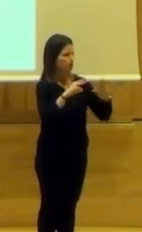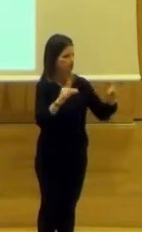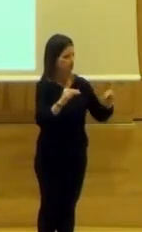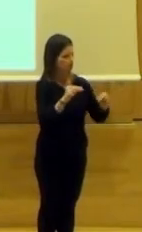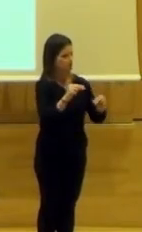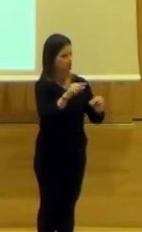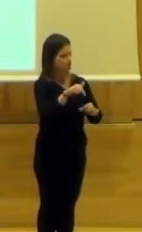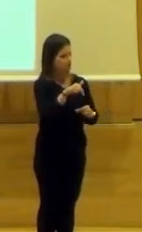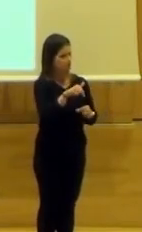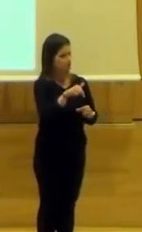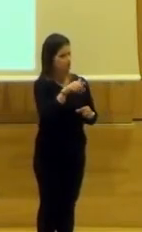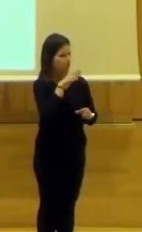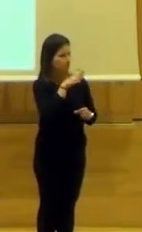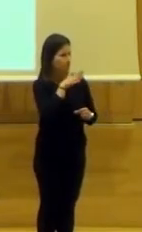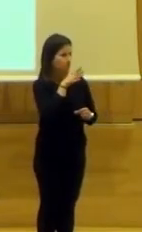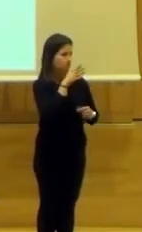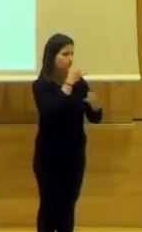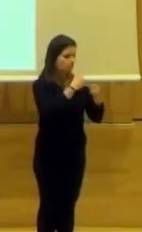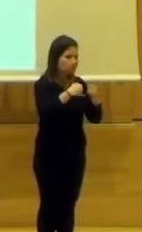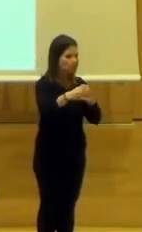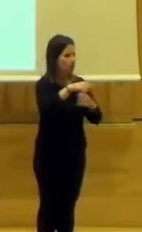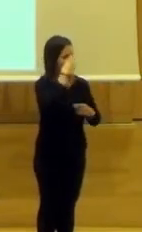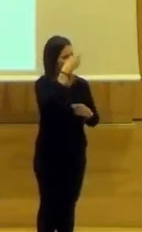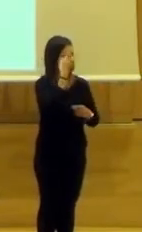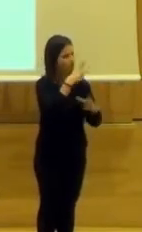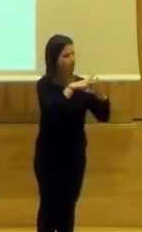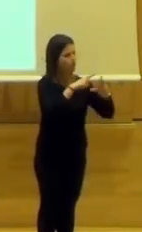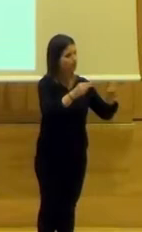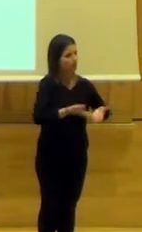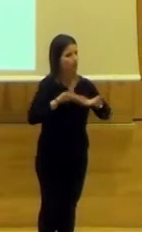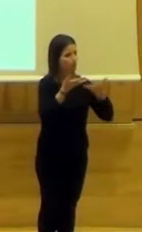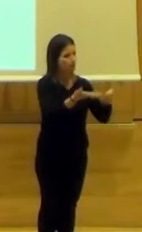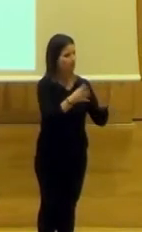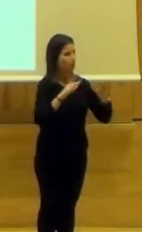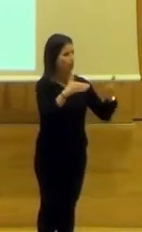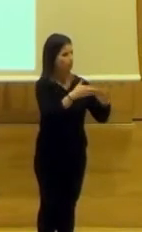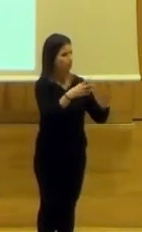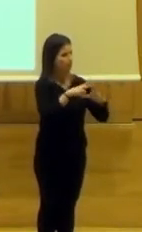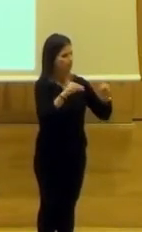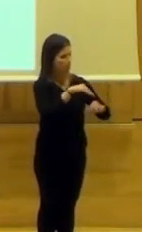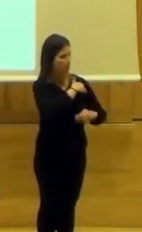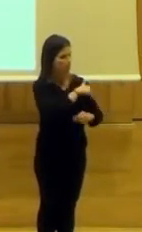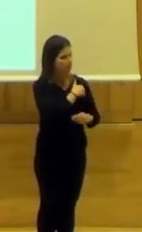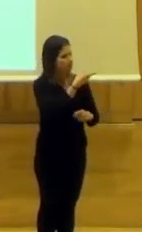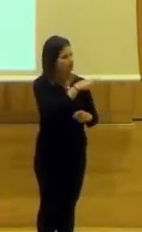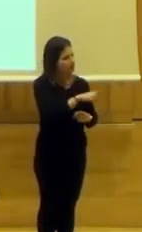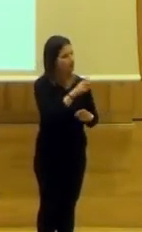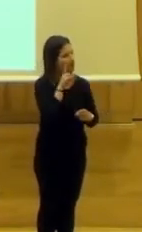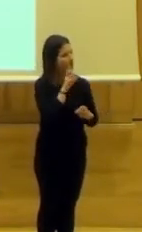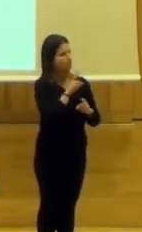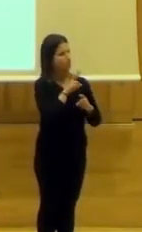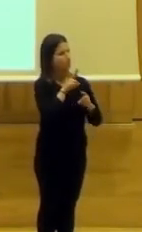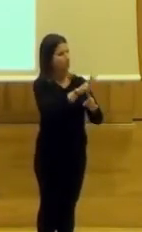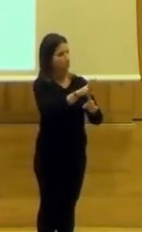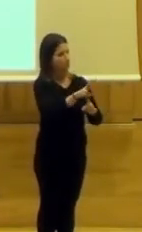entendiendo esta como la programación cultural que la universidad oferta a la propia comunidad universitaria, pero también con una clara dimensión,